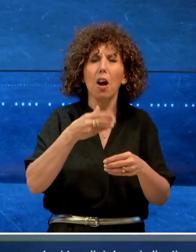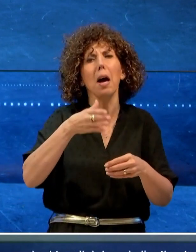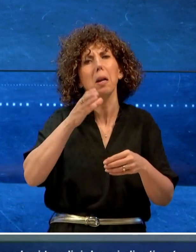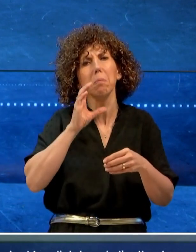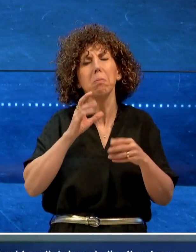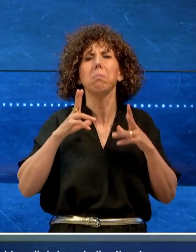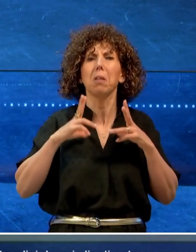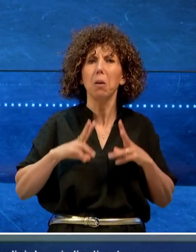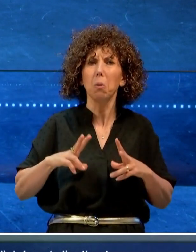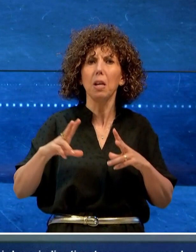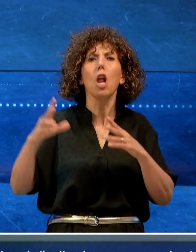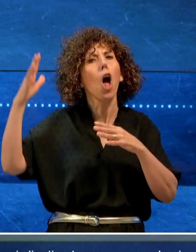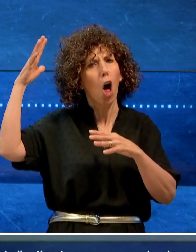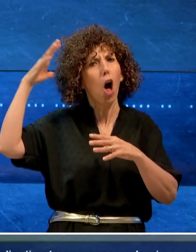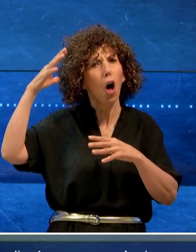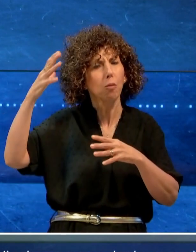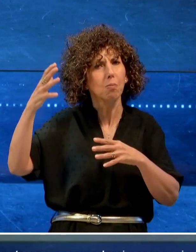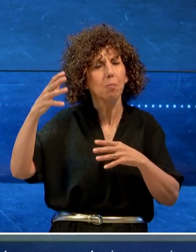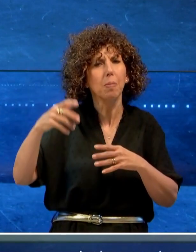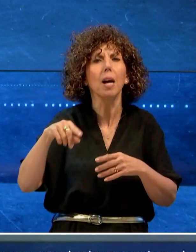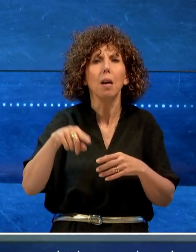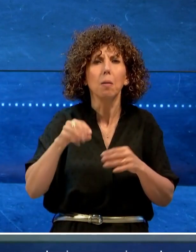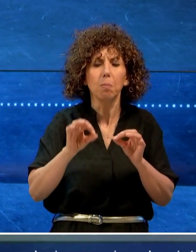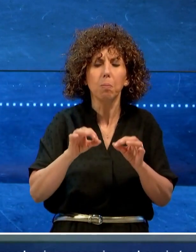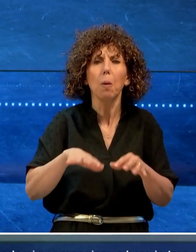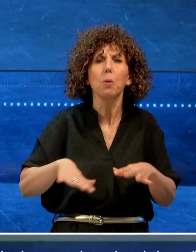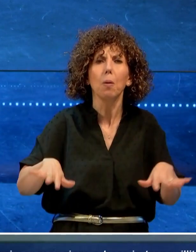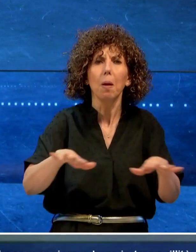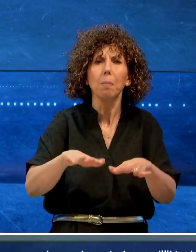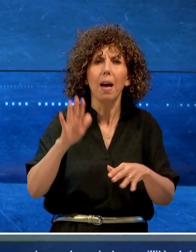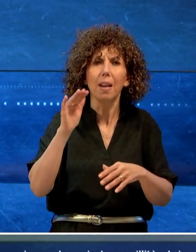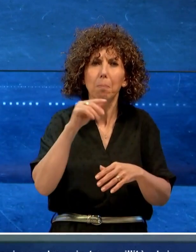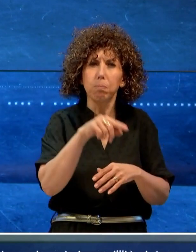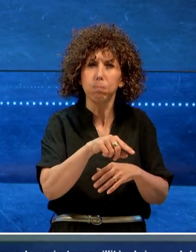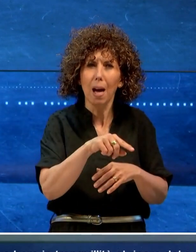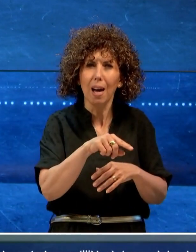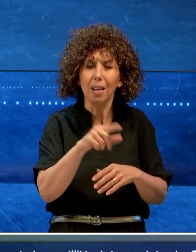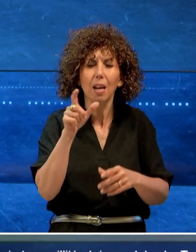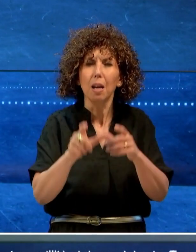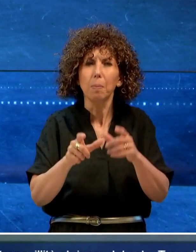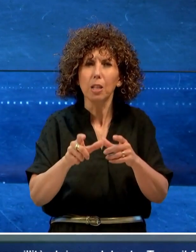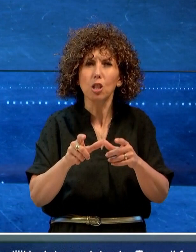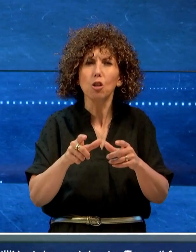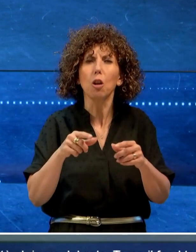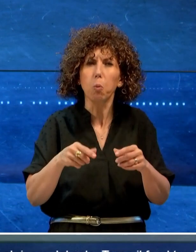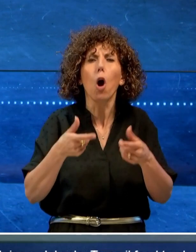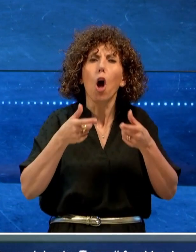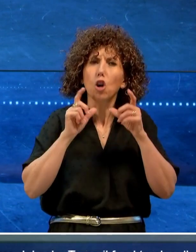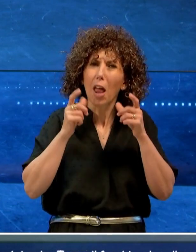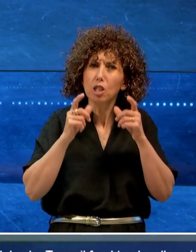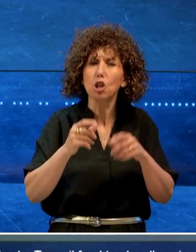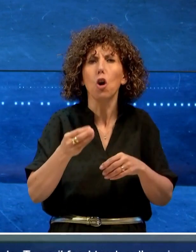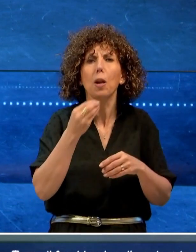al riparo dal sole. Torna il food truck sulla spiaggia dei baresi dove i bagnanti potranno consumare colazione,